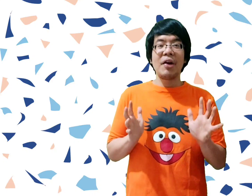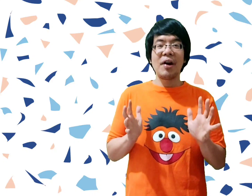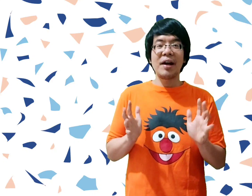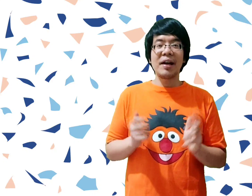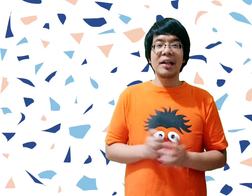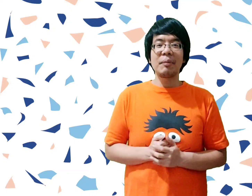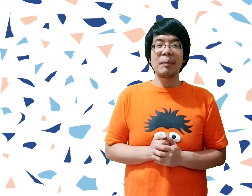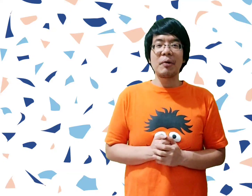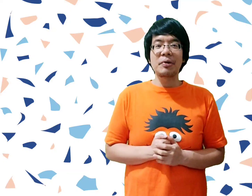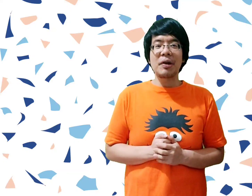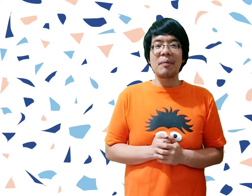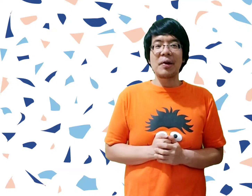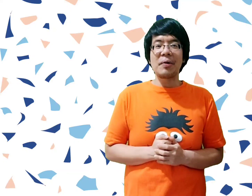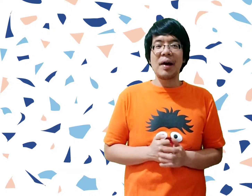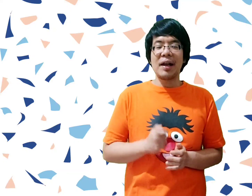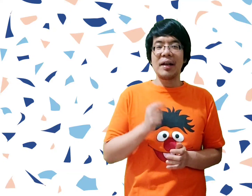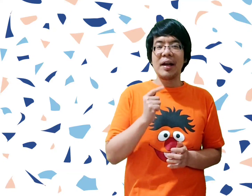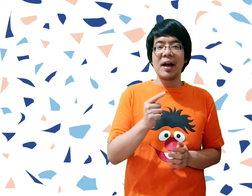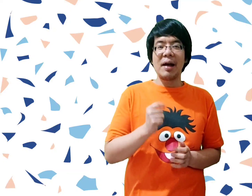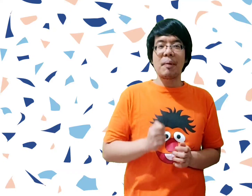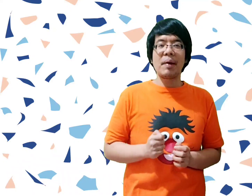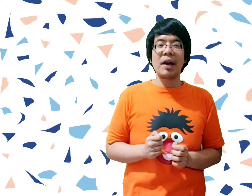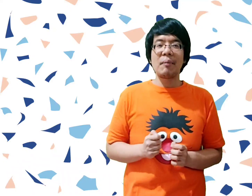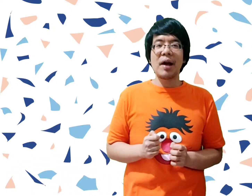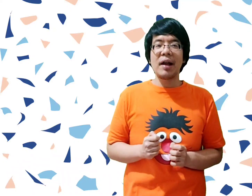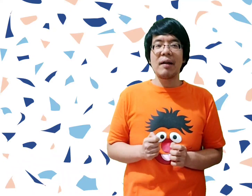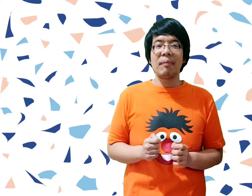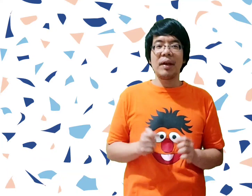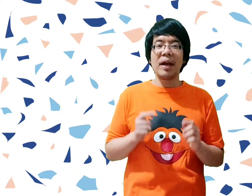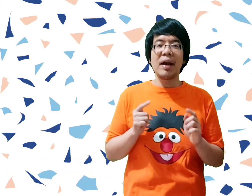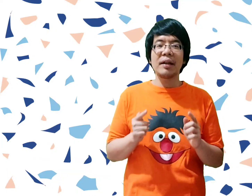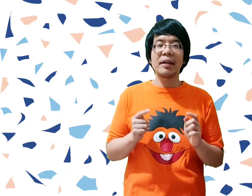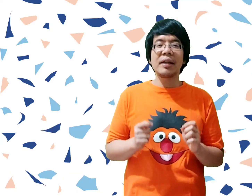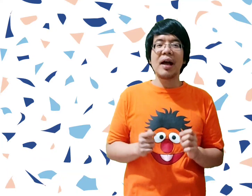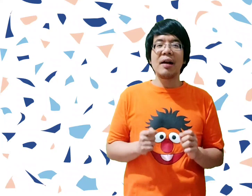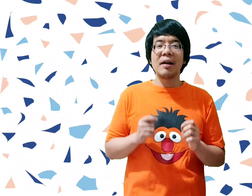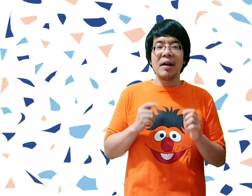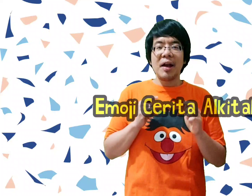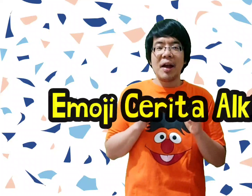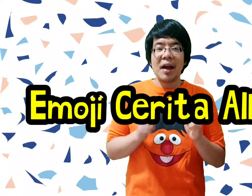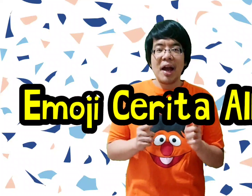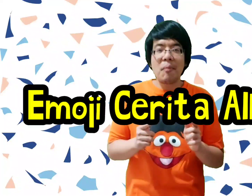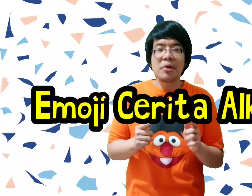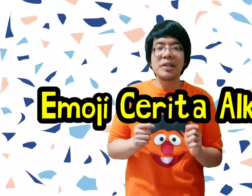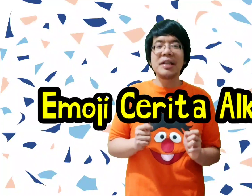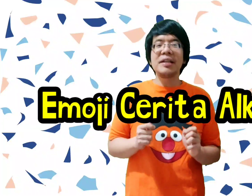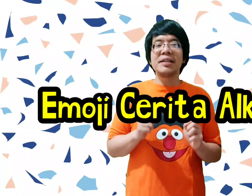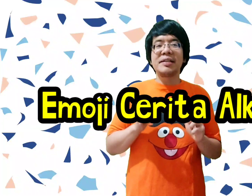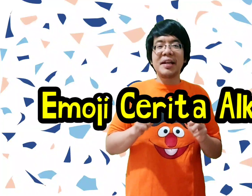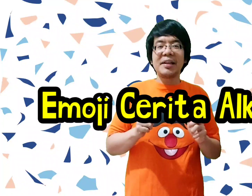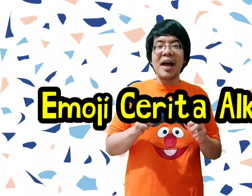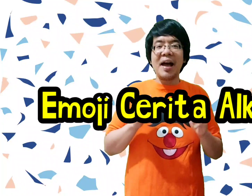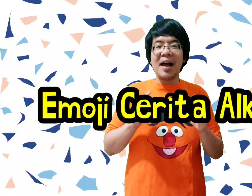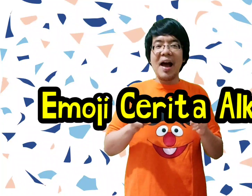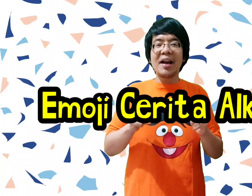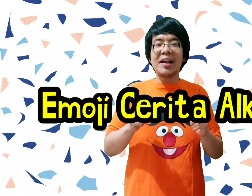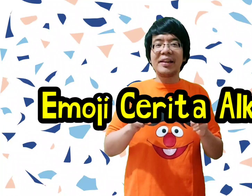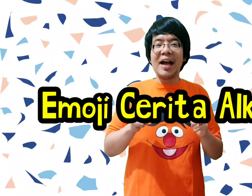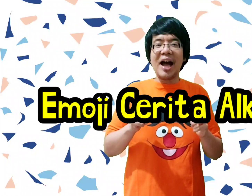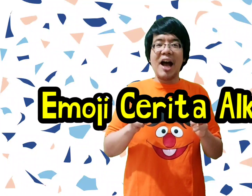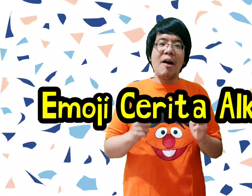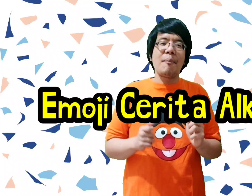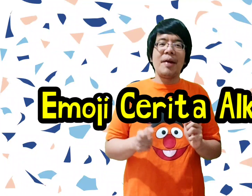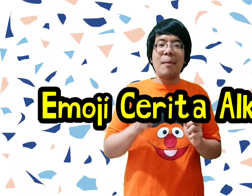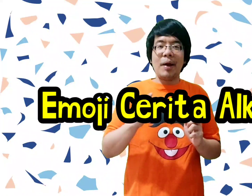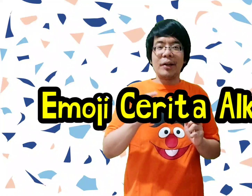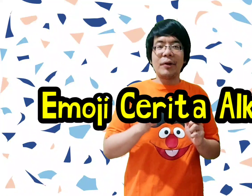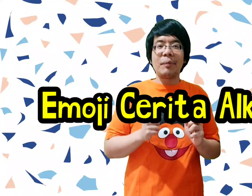Halo adik-adik dan teman-teman budu sekolah minggu, kali ini ada permainan yang menarik. Ini adalah tentang emoji cerita Alkitab.